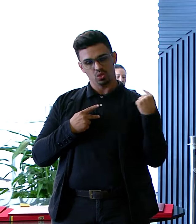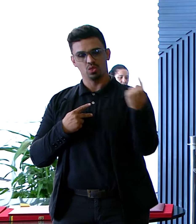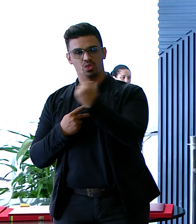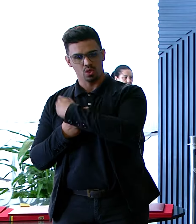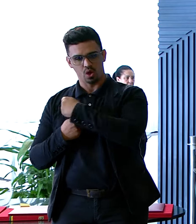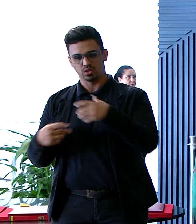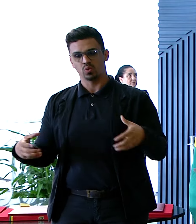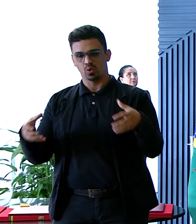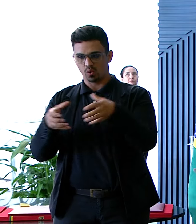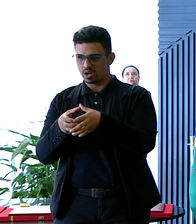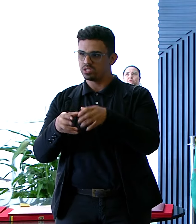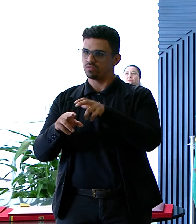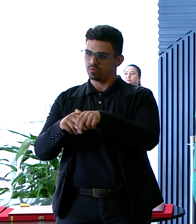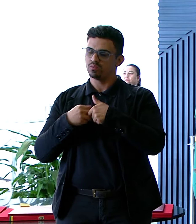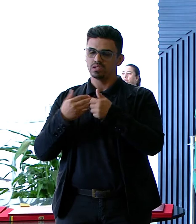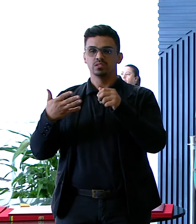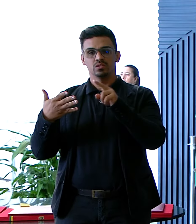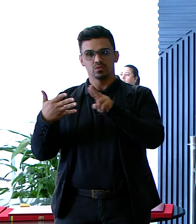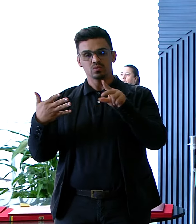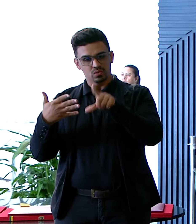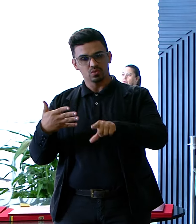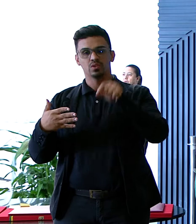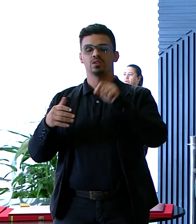Como Com